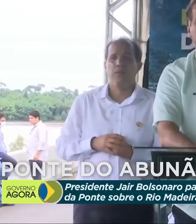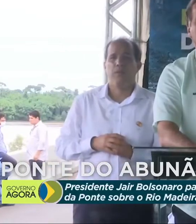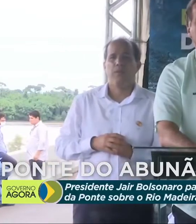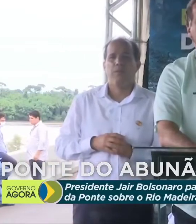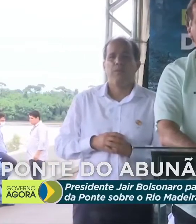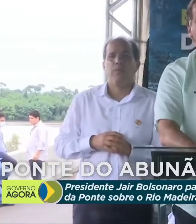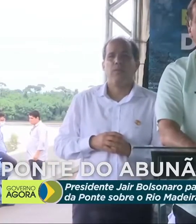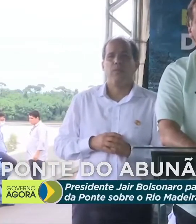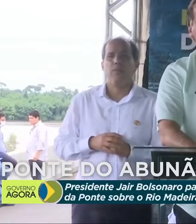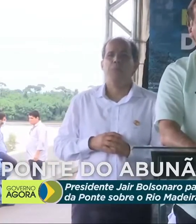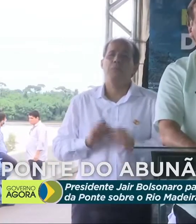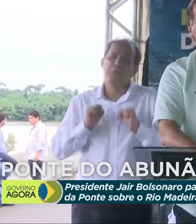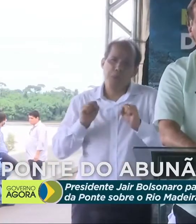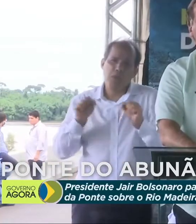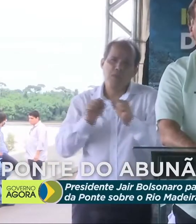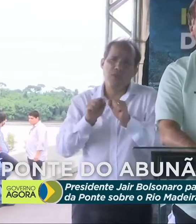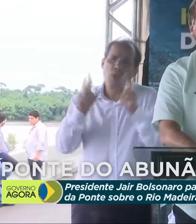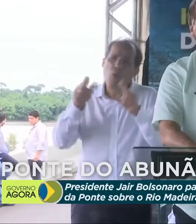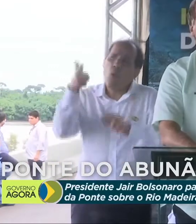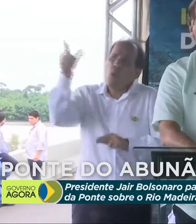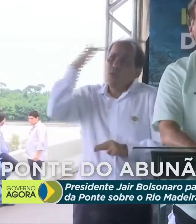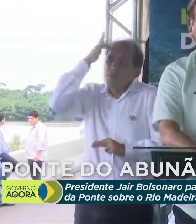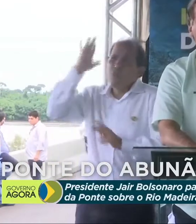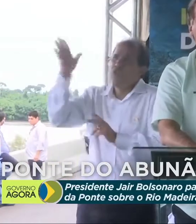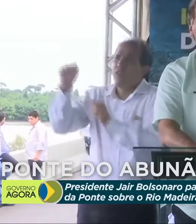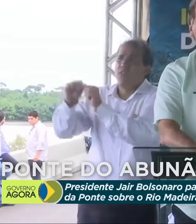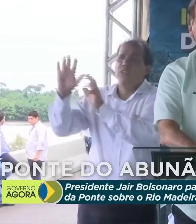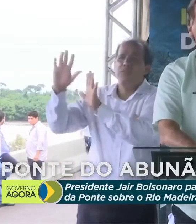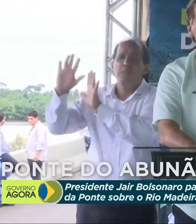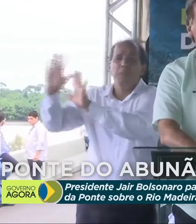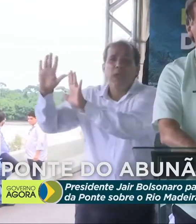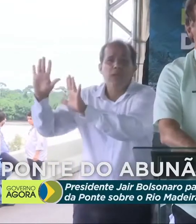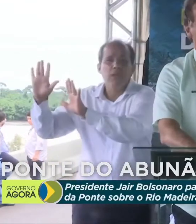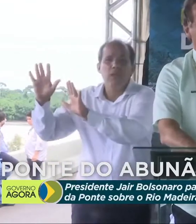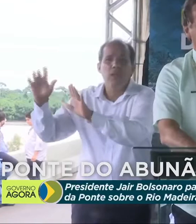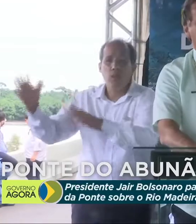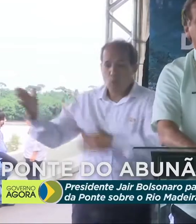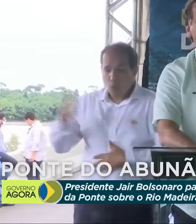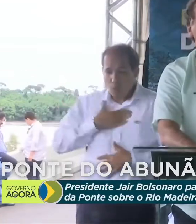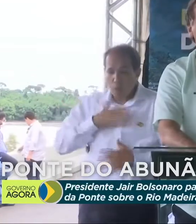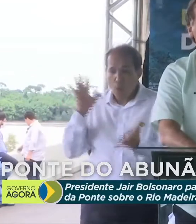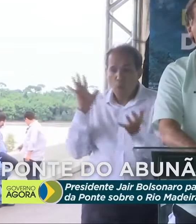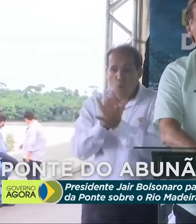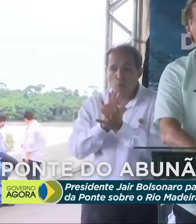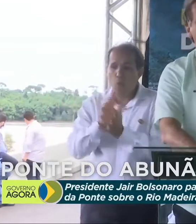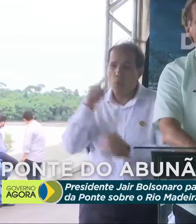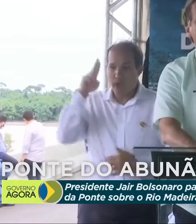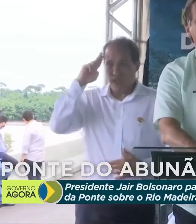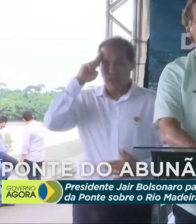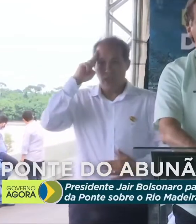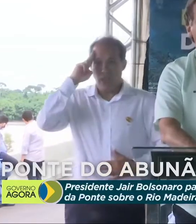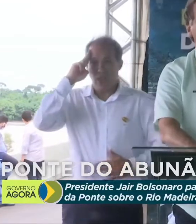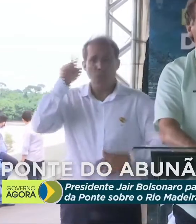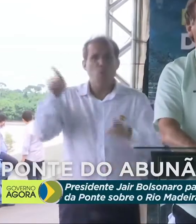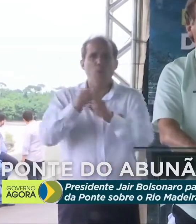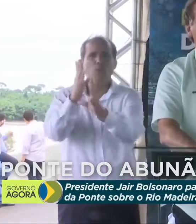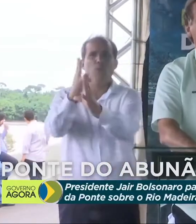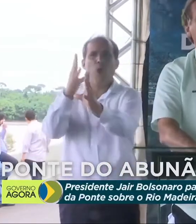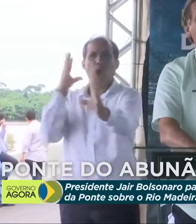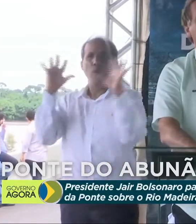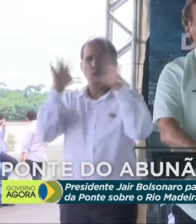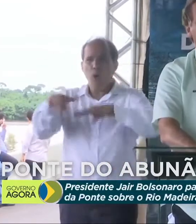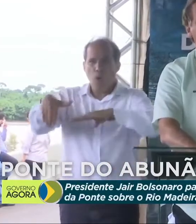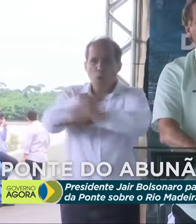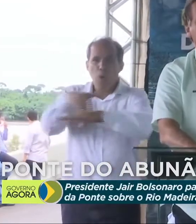semelhante ao que muitos já fizeram, mas o meu Exército jamais irá às ruas